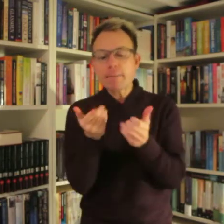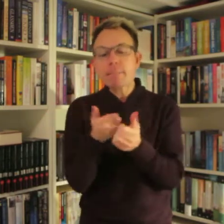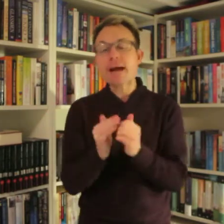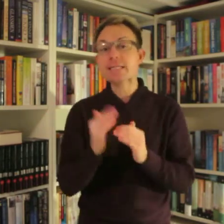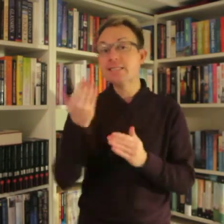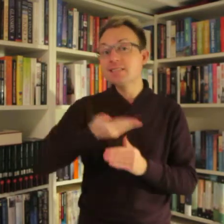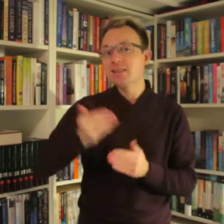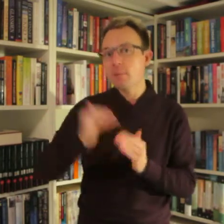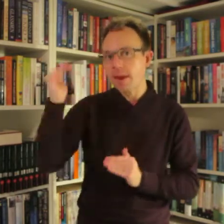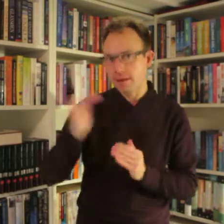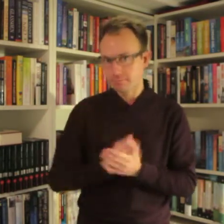et par sider mere.